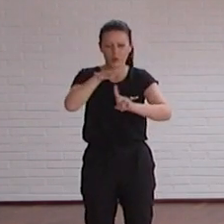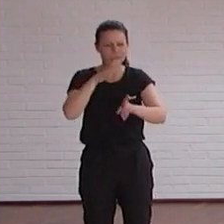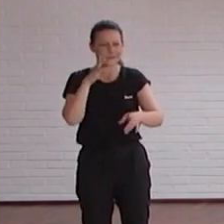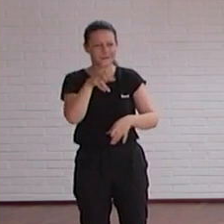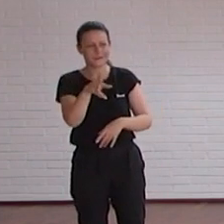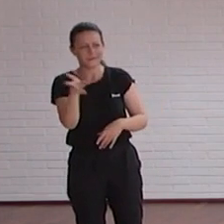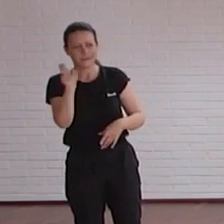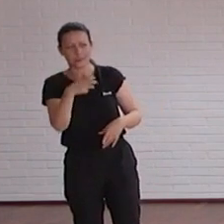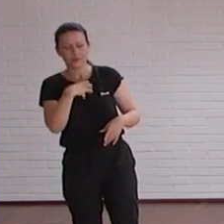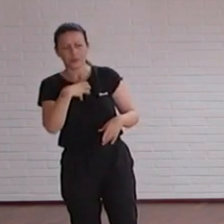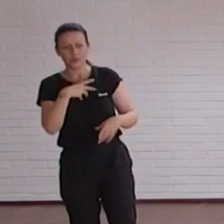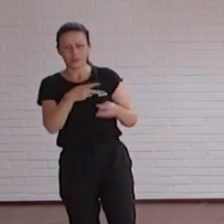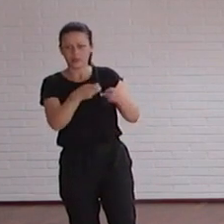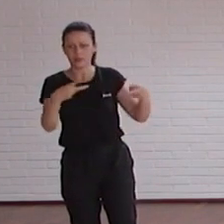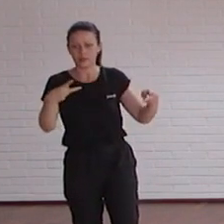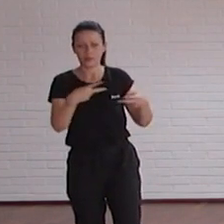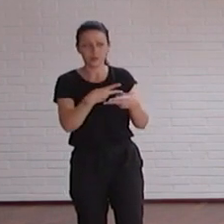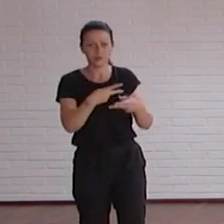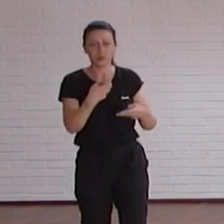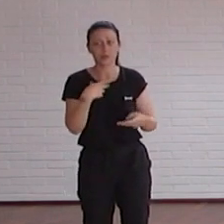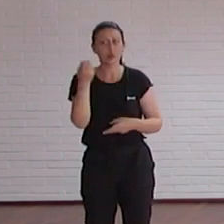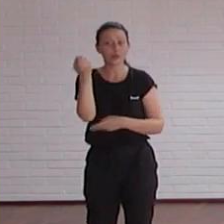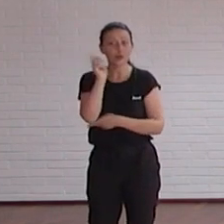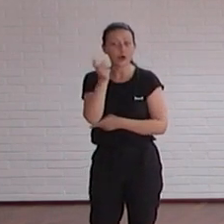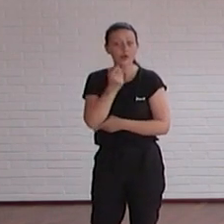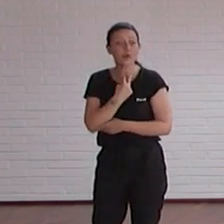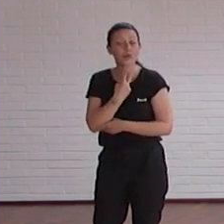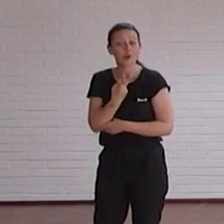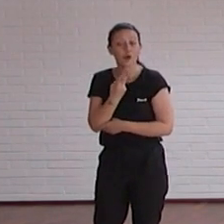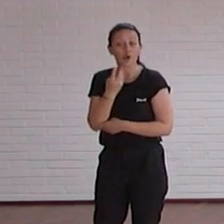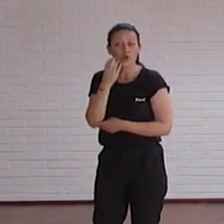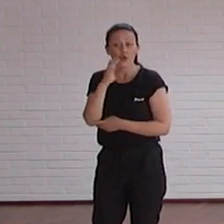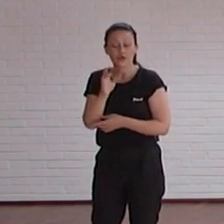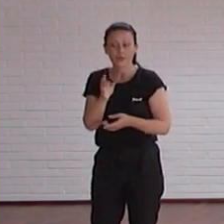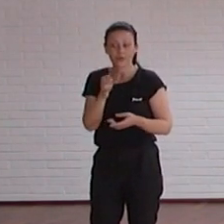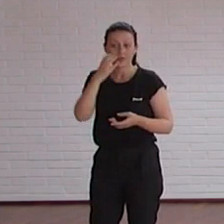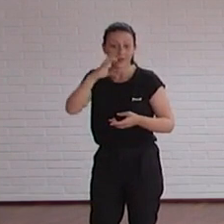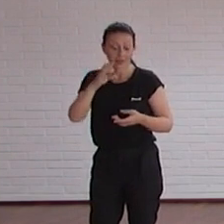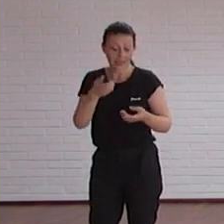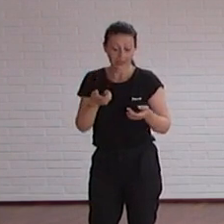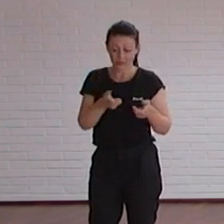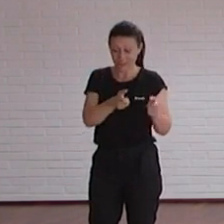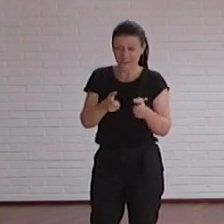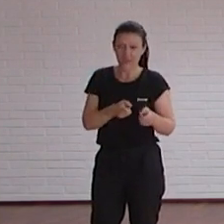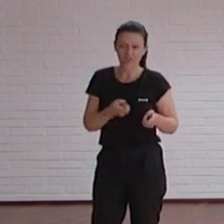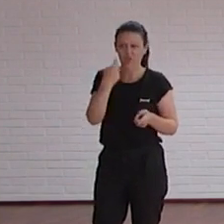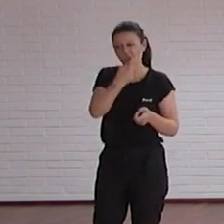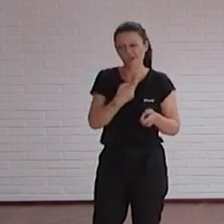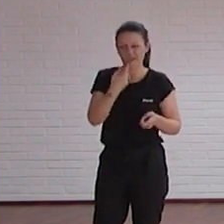Dictáis por voz cuando estáis en el móvil y teclar cuesta mucho, etc. ¿Vale?